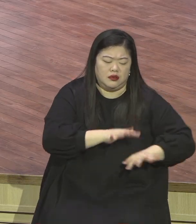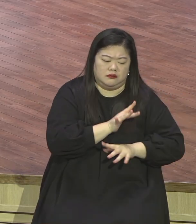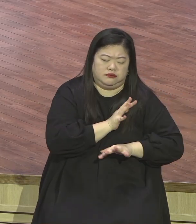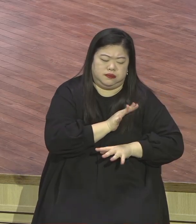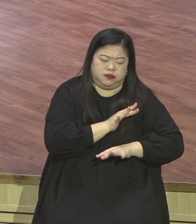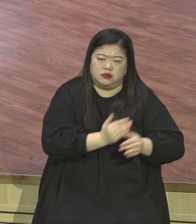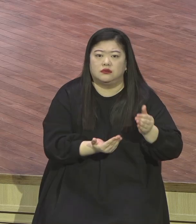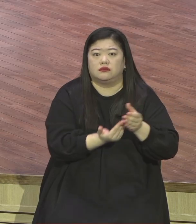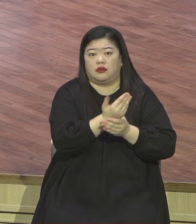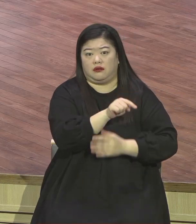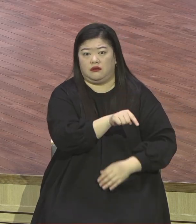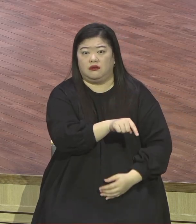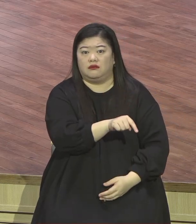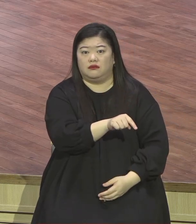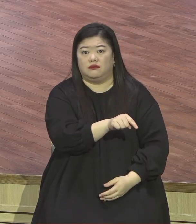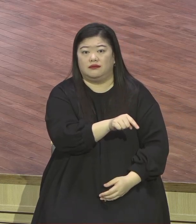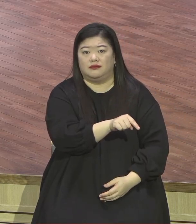그러한 삶을 살다가